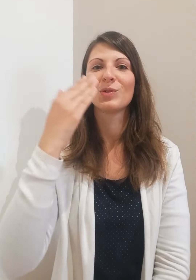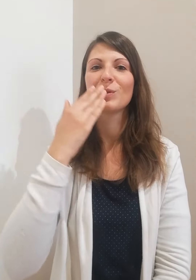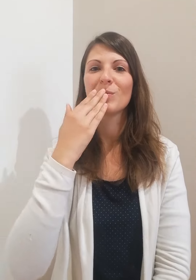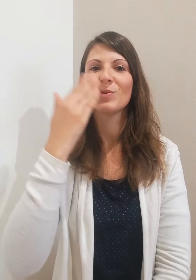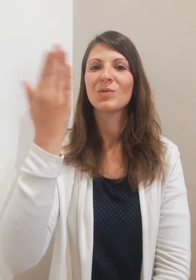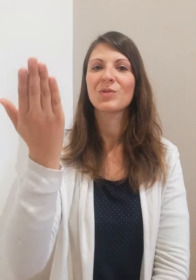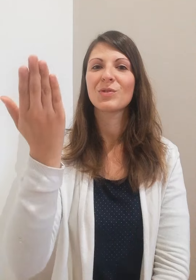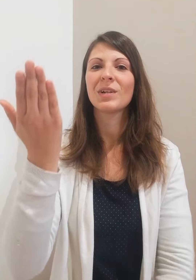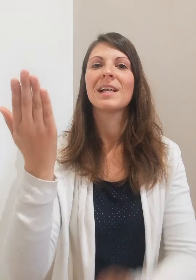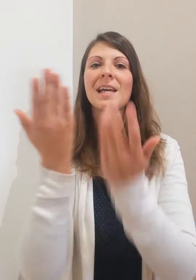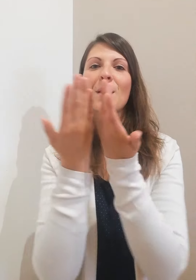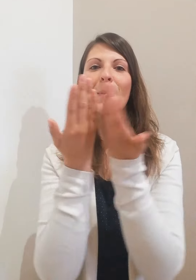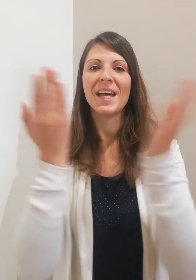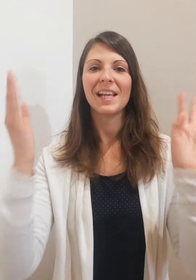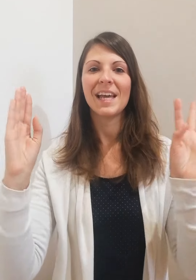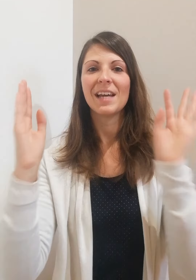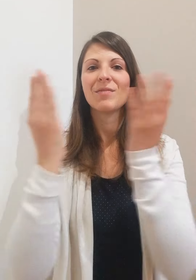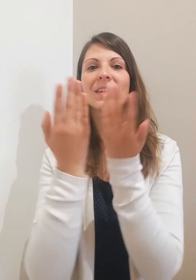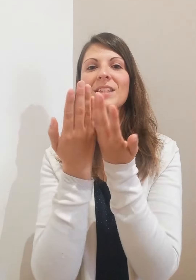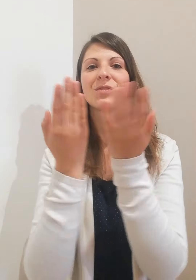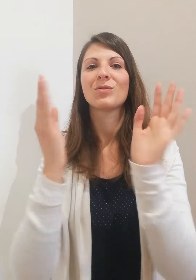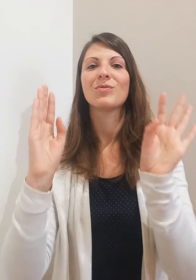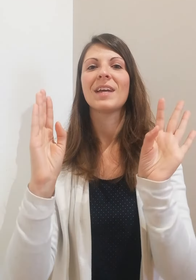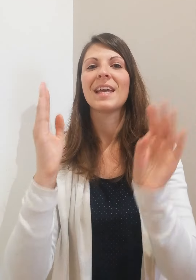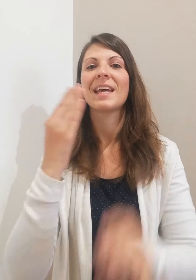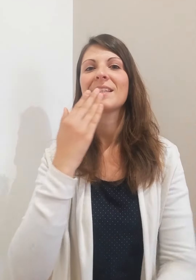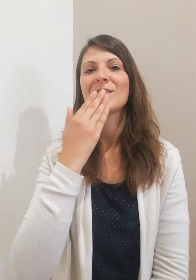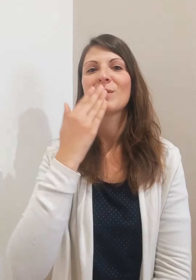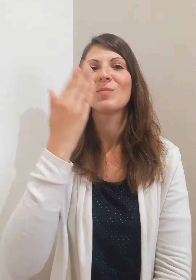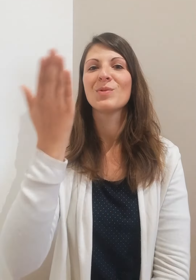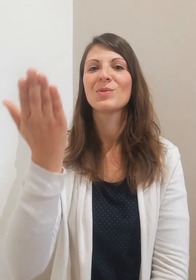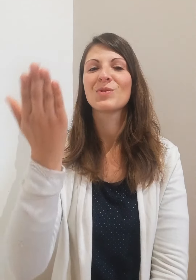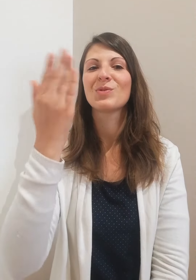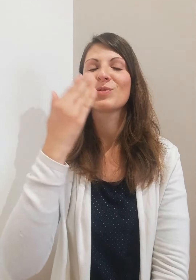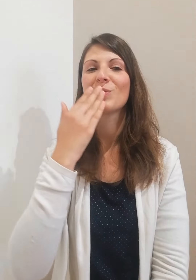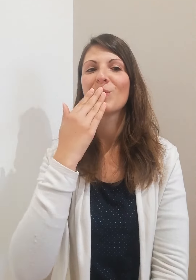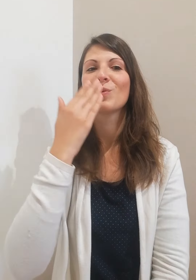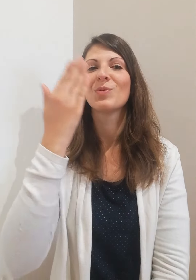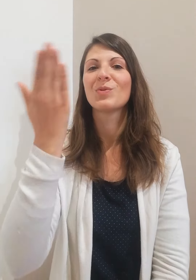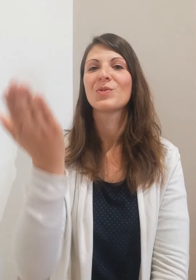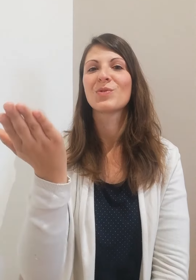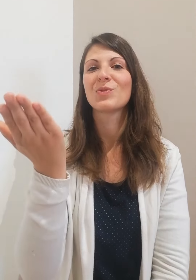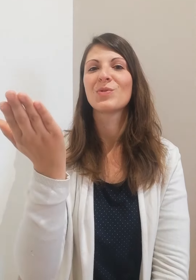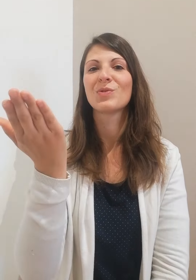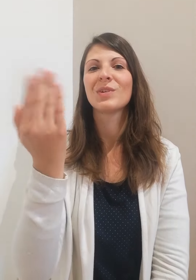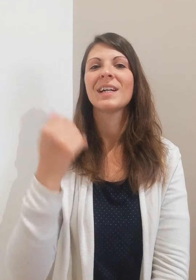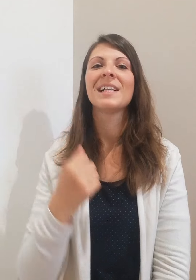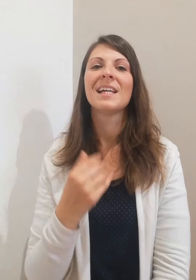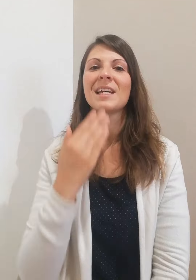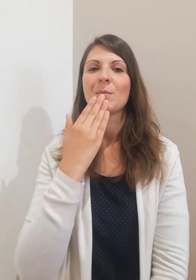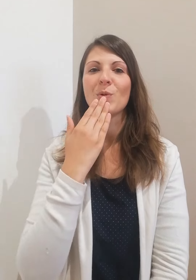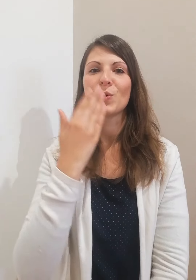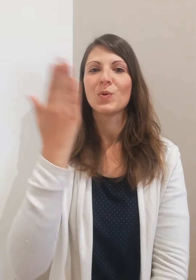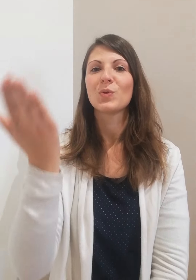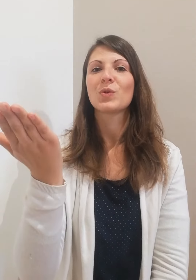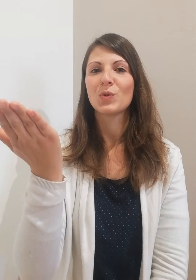bonjour, bonjour, la fenêtre ouverte, bonjour, bonjour, bonjour